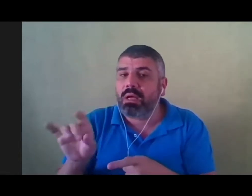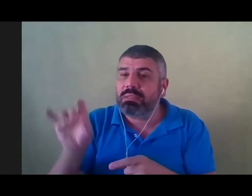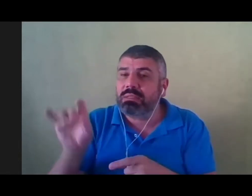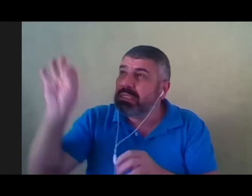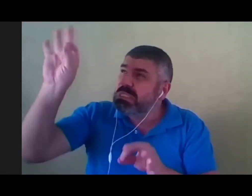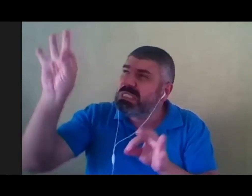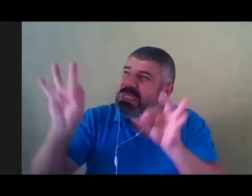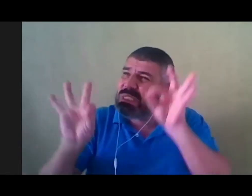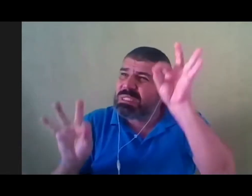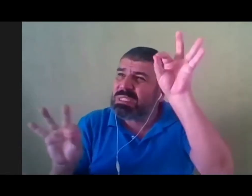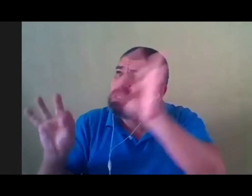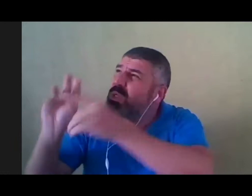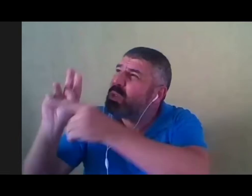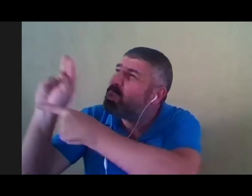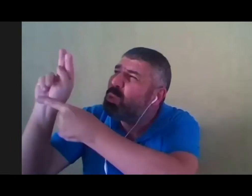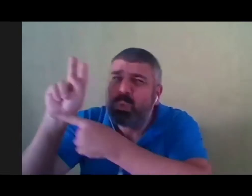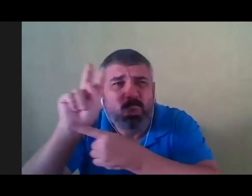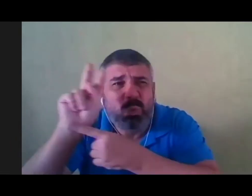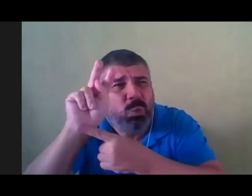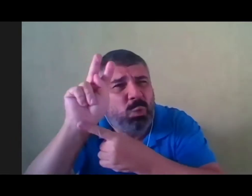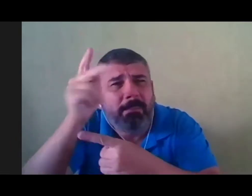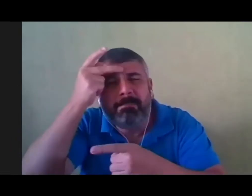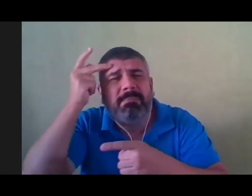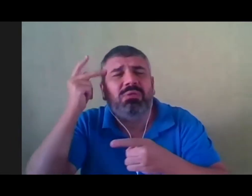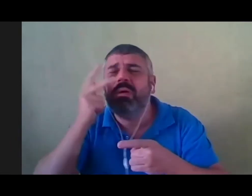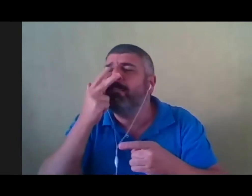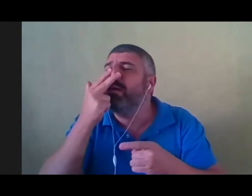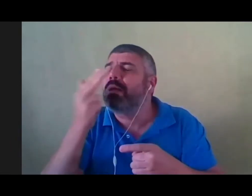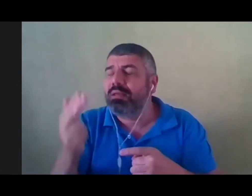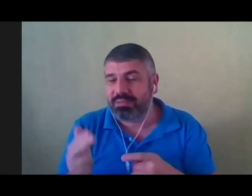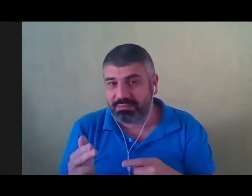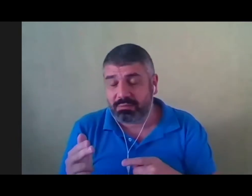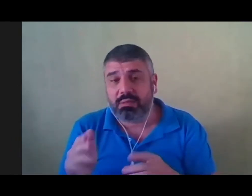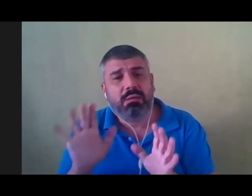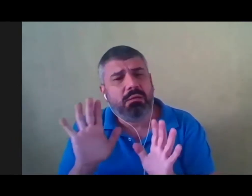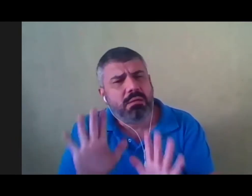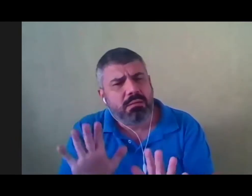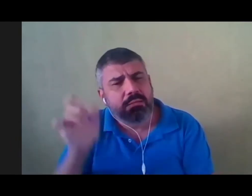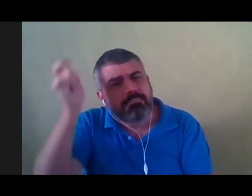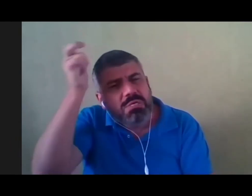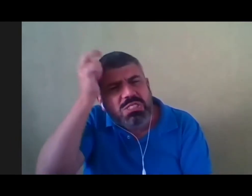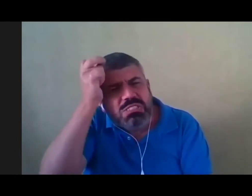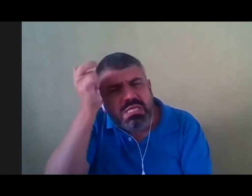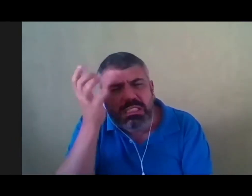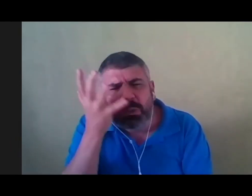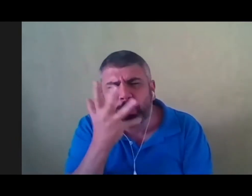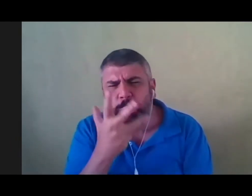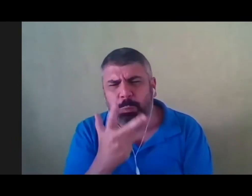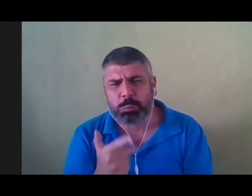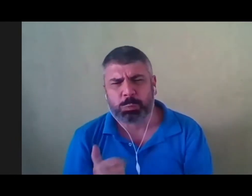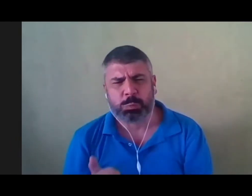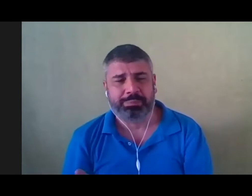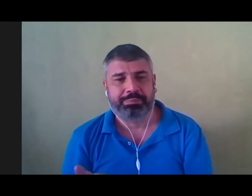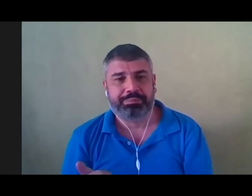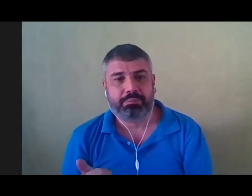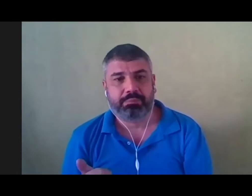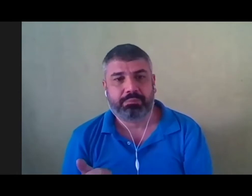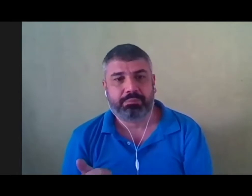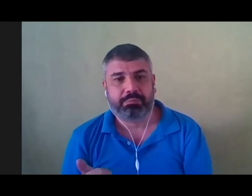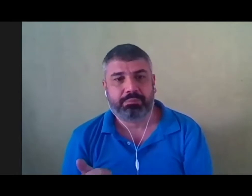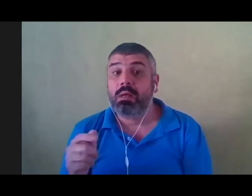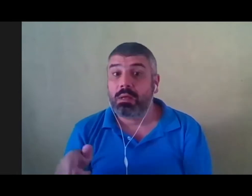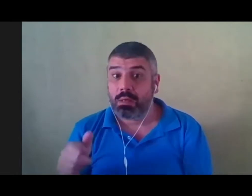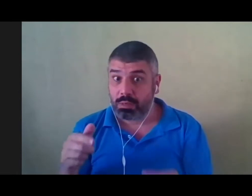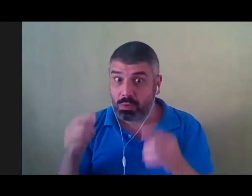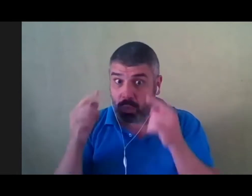fossem pessoas. Imagina que princesa doce. O seu olhar distribuía alegria.